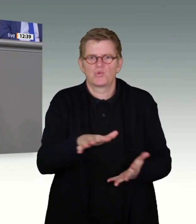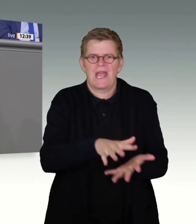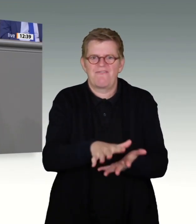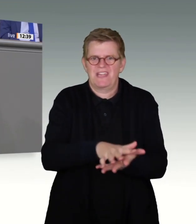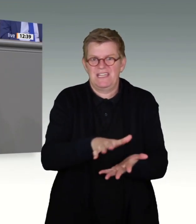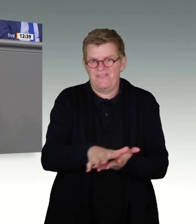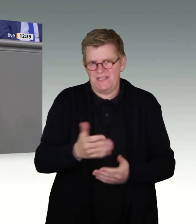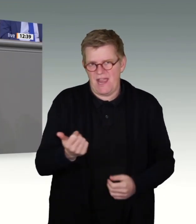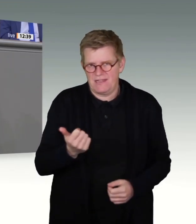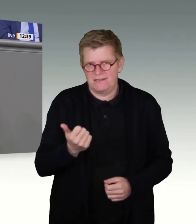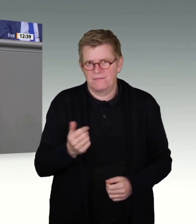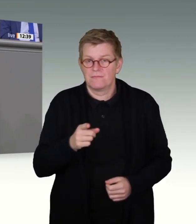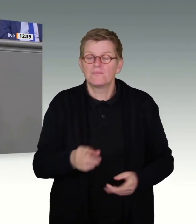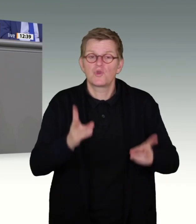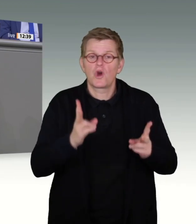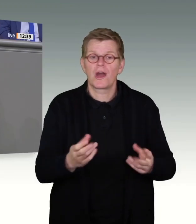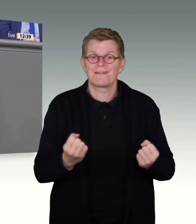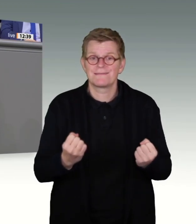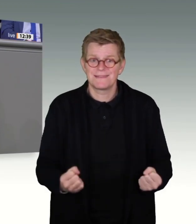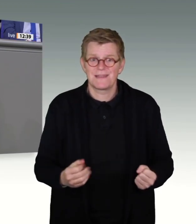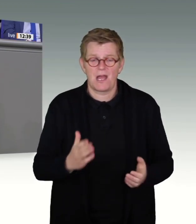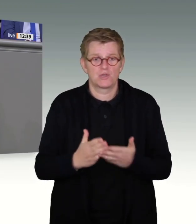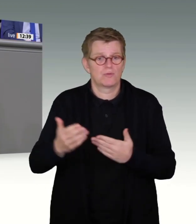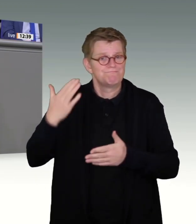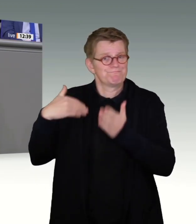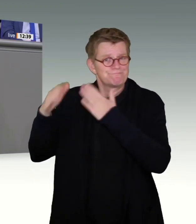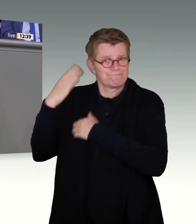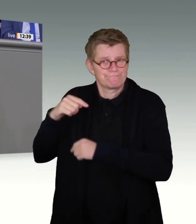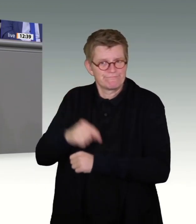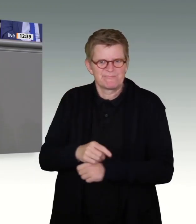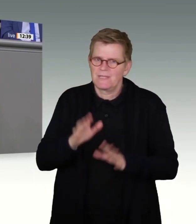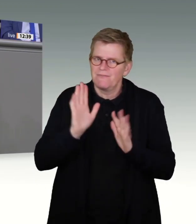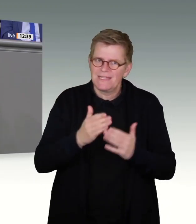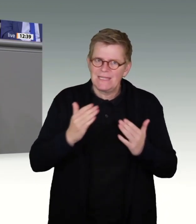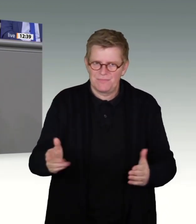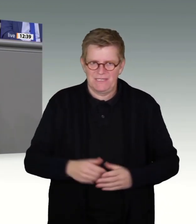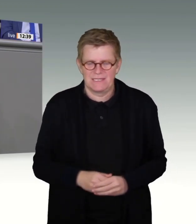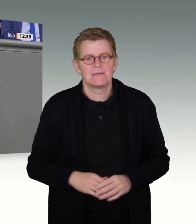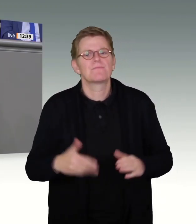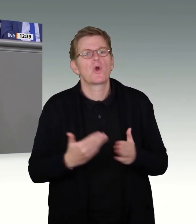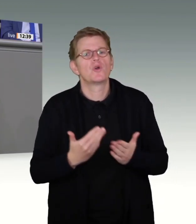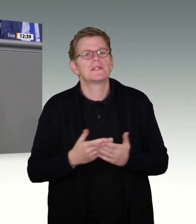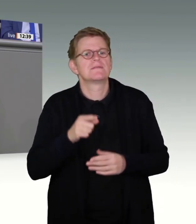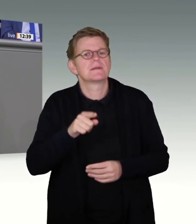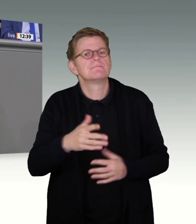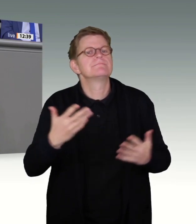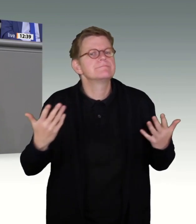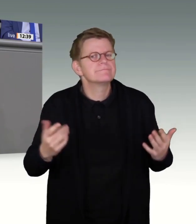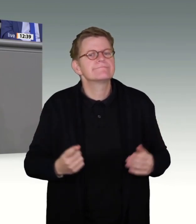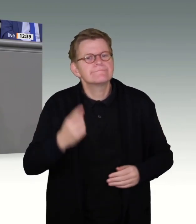Eine Rechtssicherheit, die es in den letzten Jahren eben nicht gab und die auch durch die